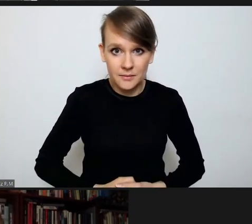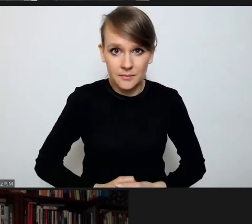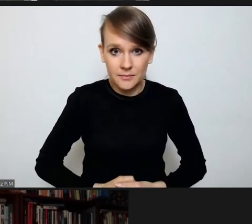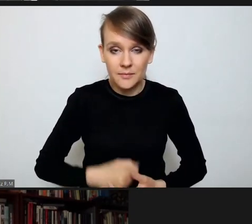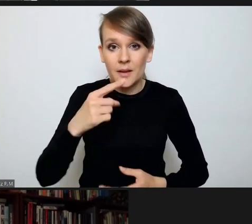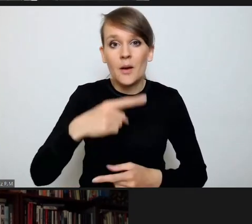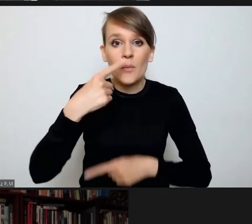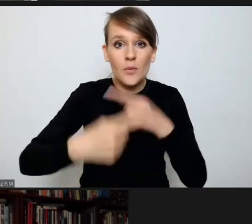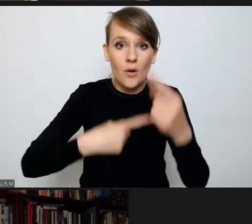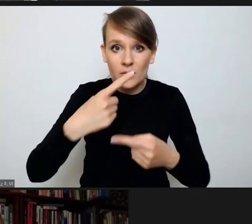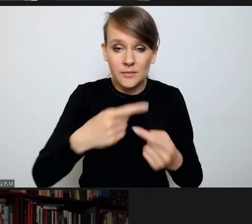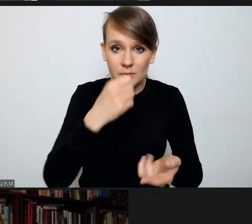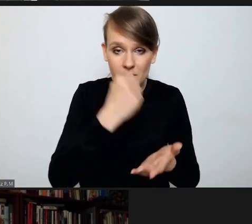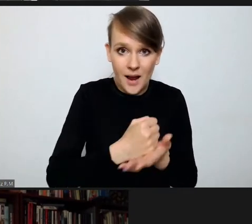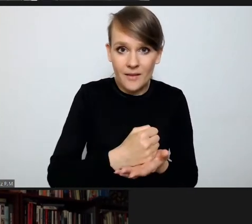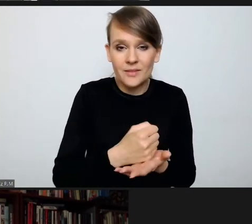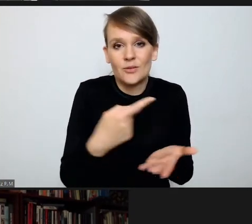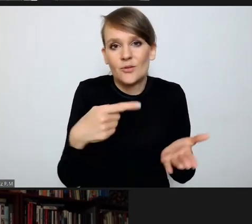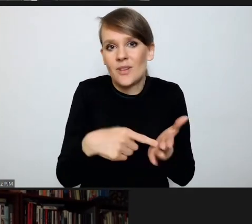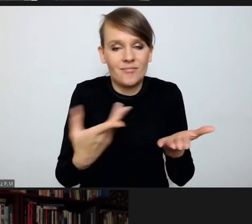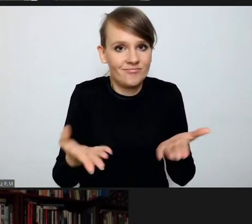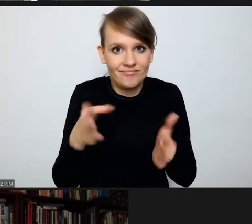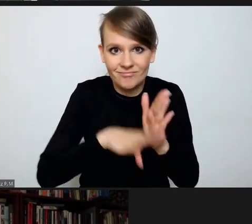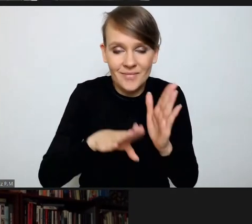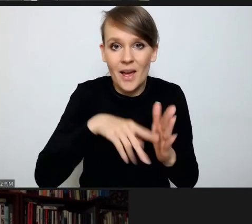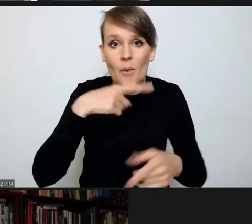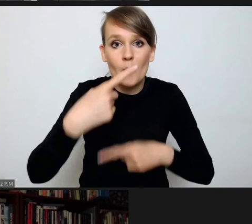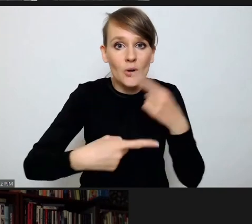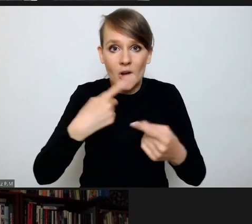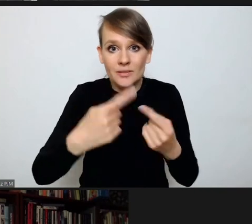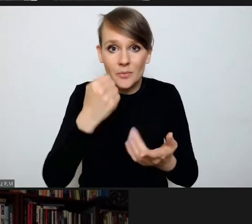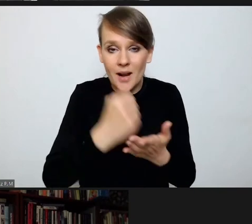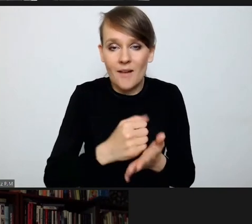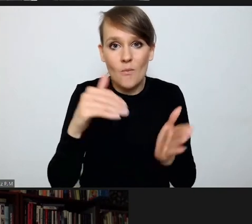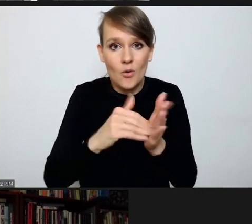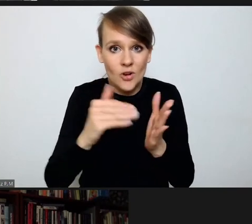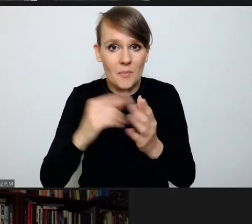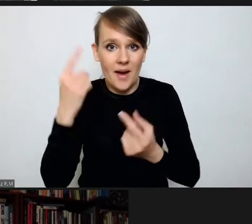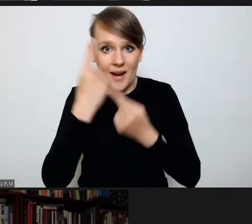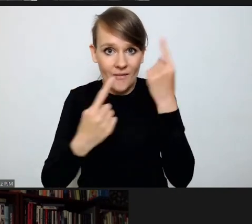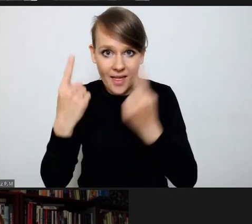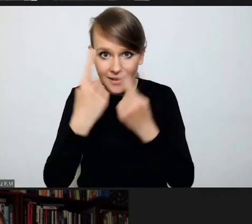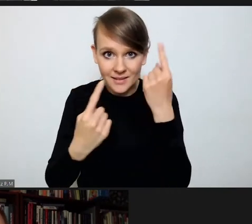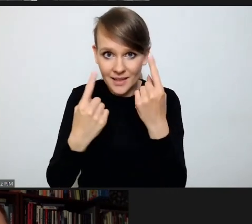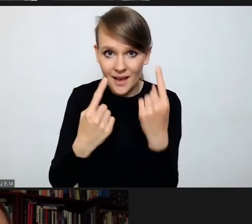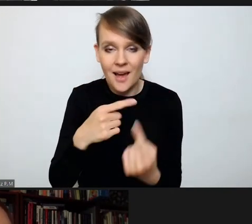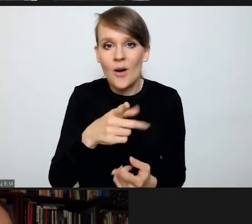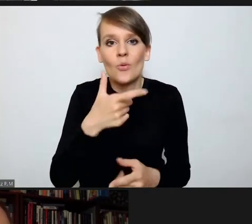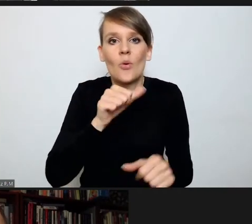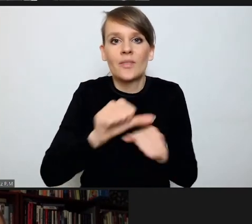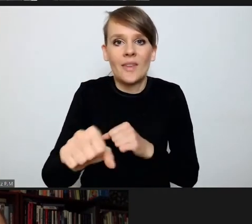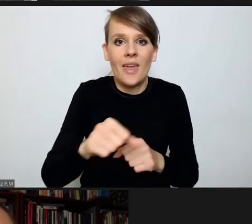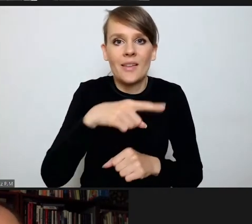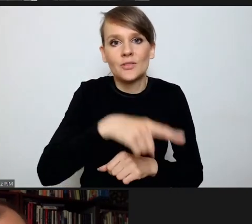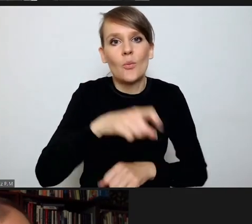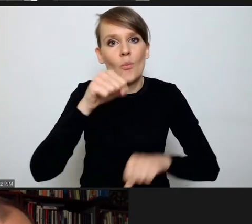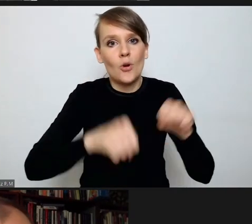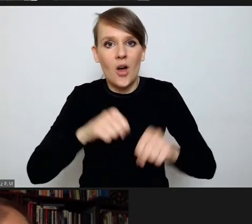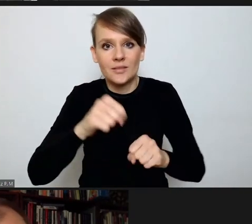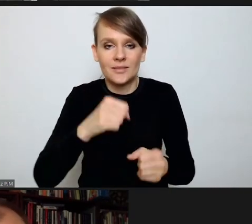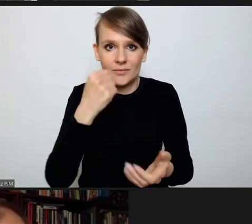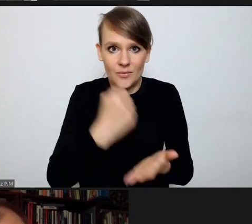legislacyjny, ale ja myślę, to jest banał. Proces legislacyjny wymaga pewnej refleksji. To nie jest proces legislacyjny, jeżeli